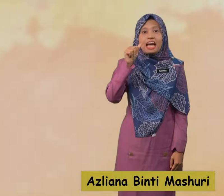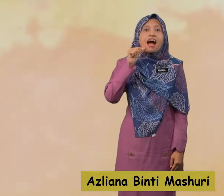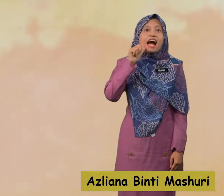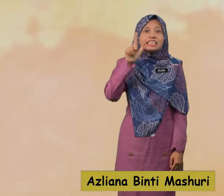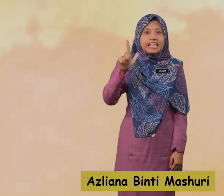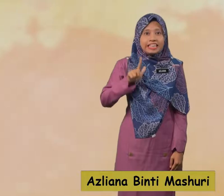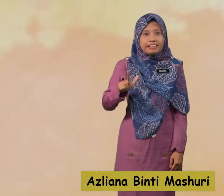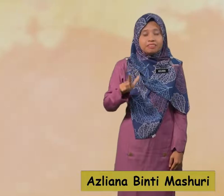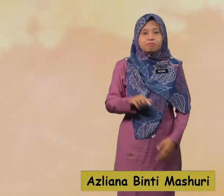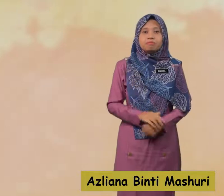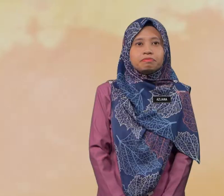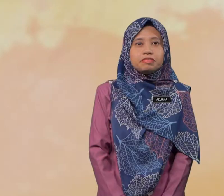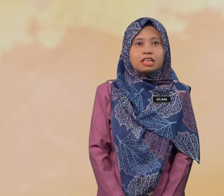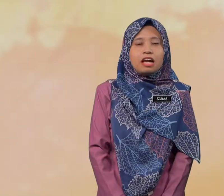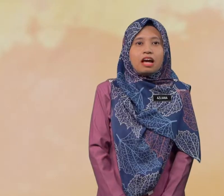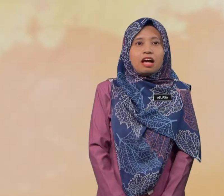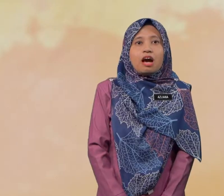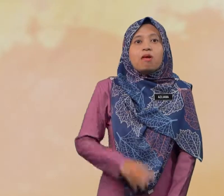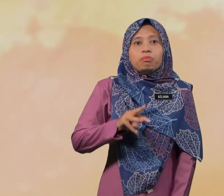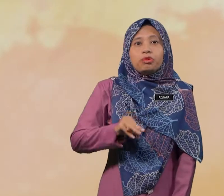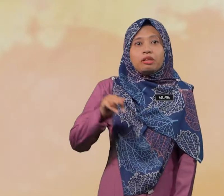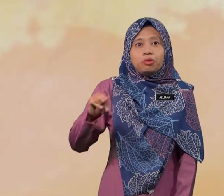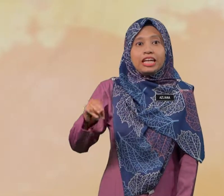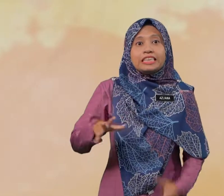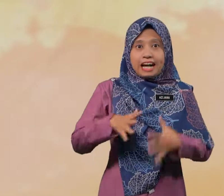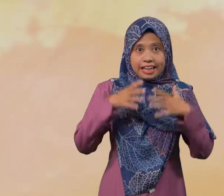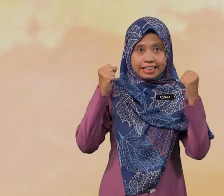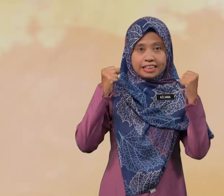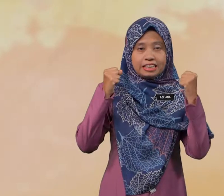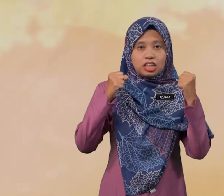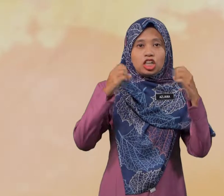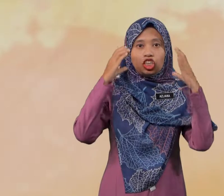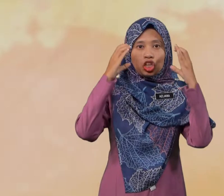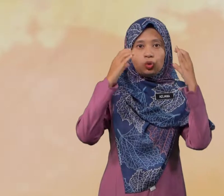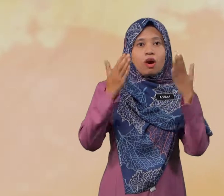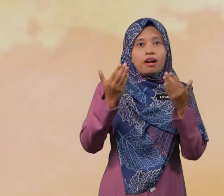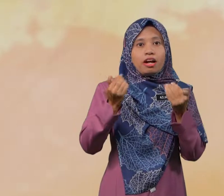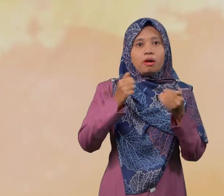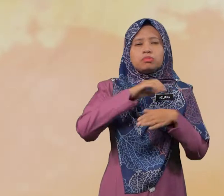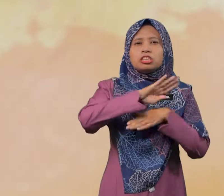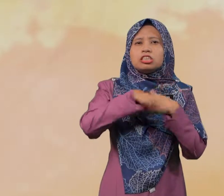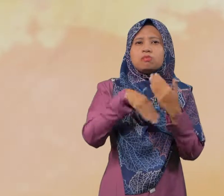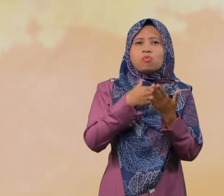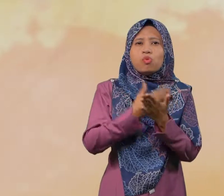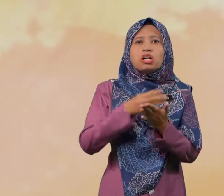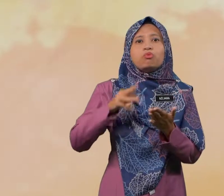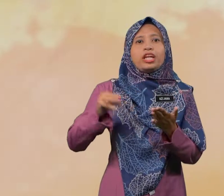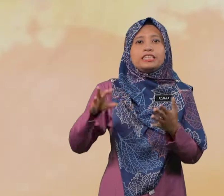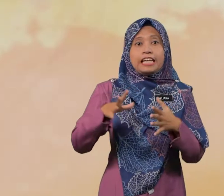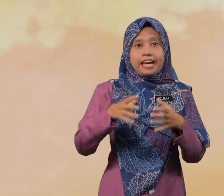Azliana Murid-murid sihat? Cikgu harap semua murid sihat